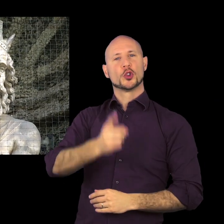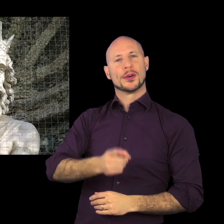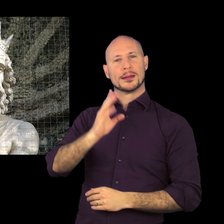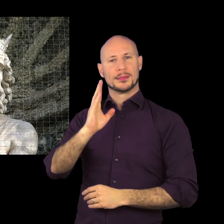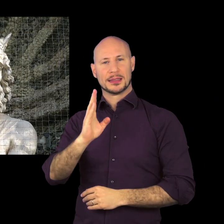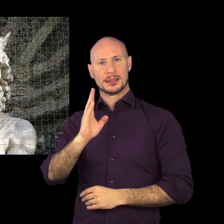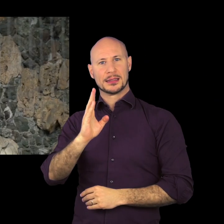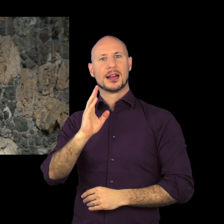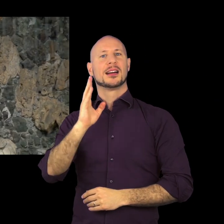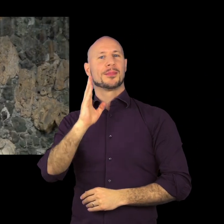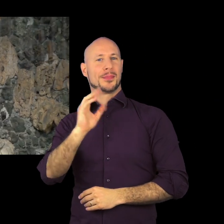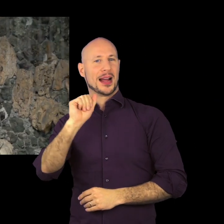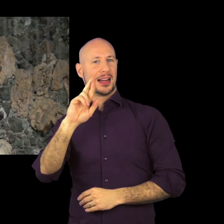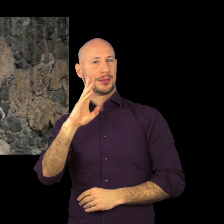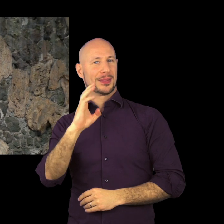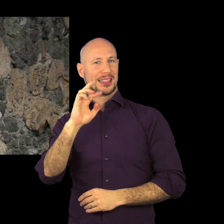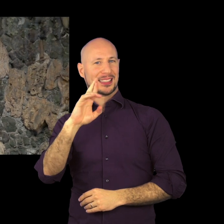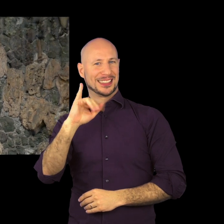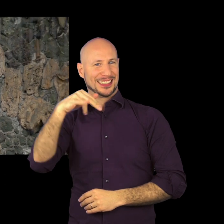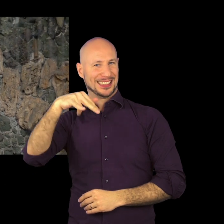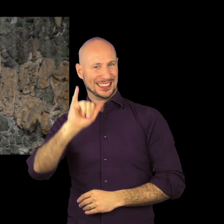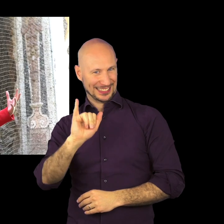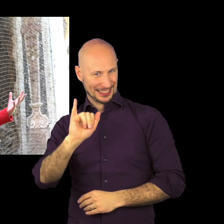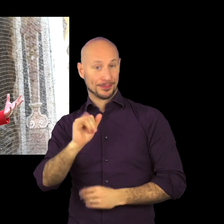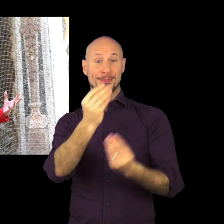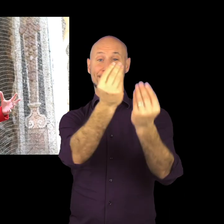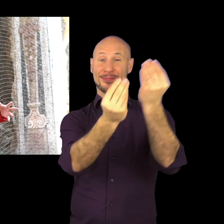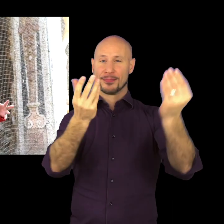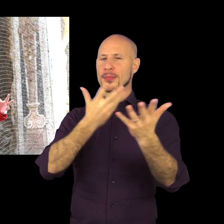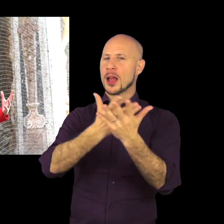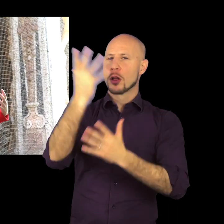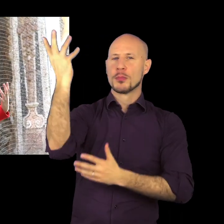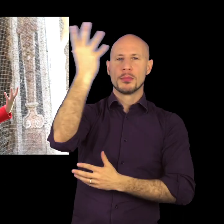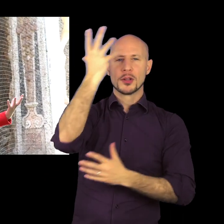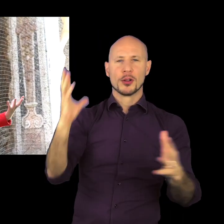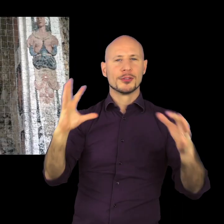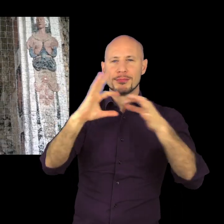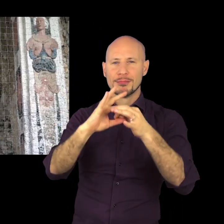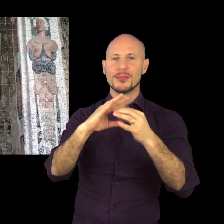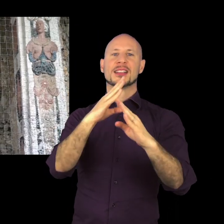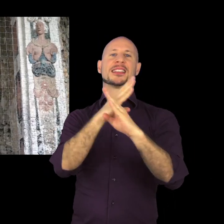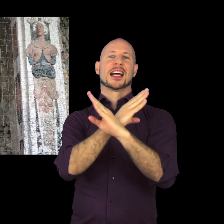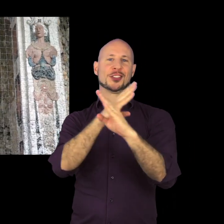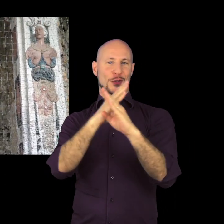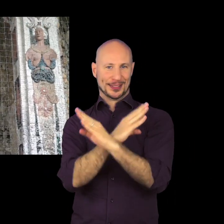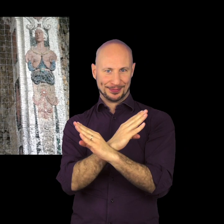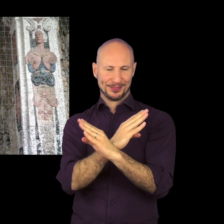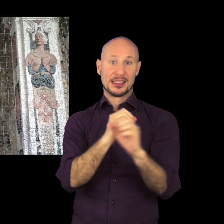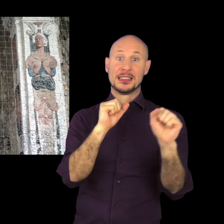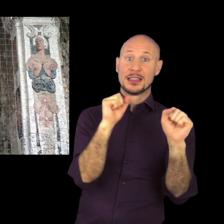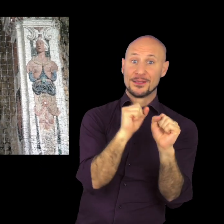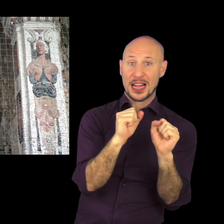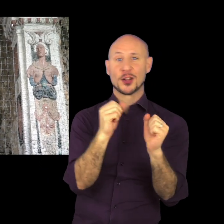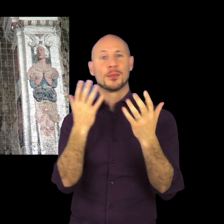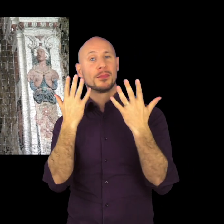il mito. Il mito che racconta ed è legato proprio a questo ambiente perché racconta la ciclicità delle stagioni, l'alternanza